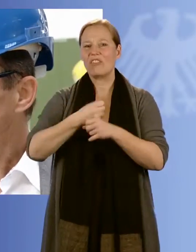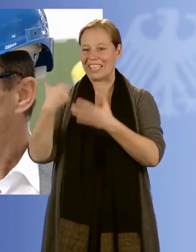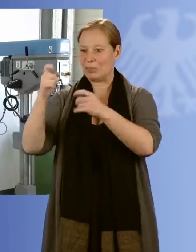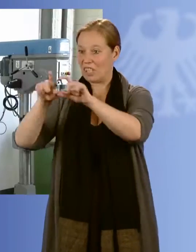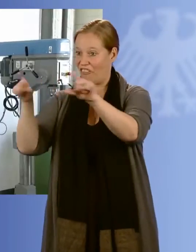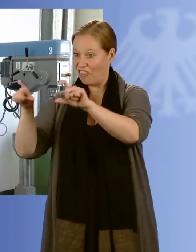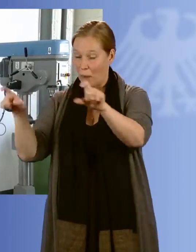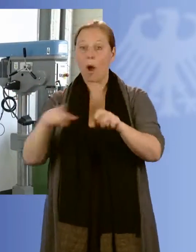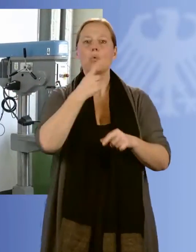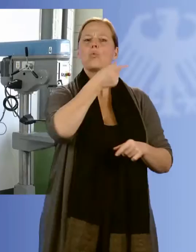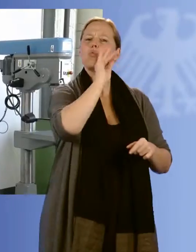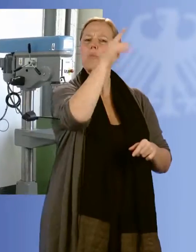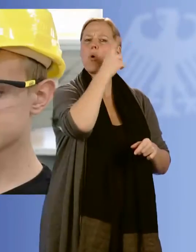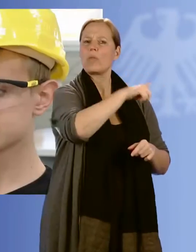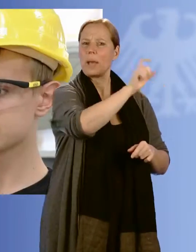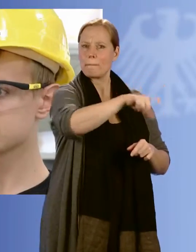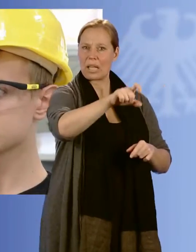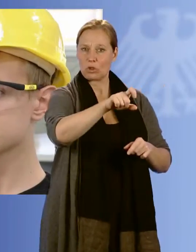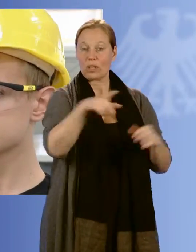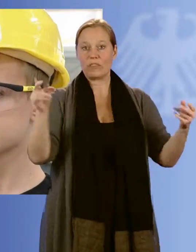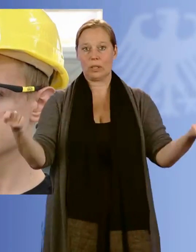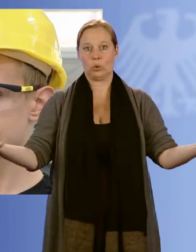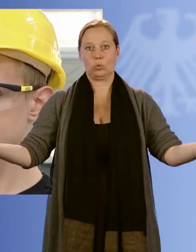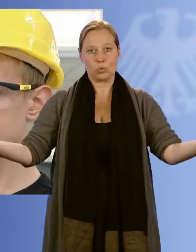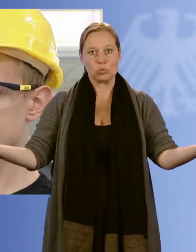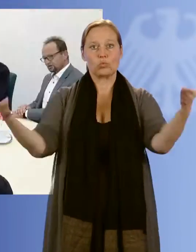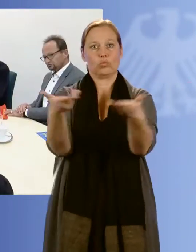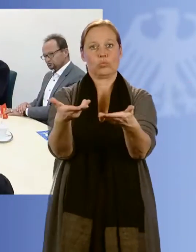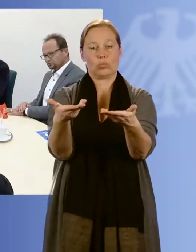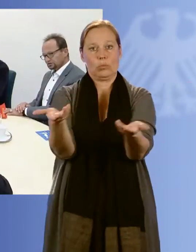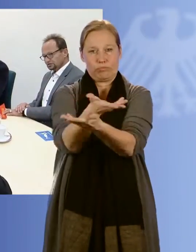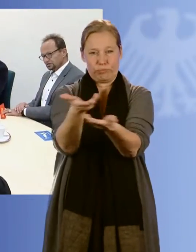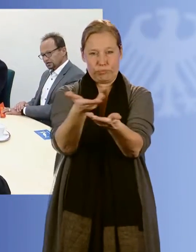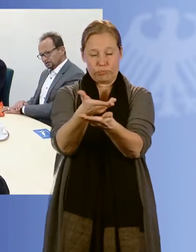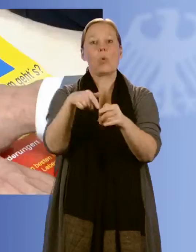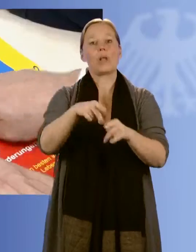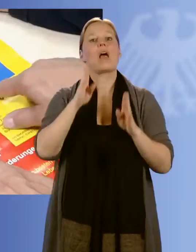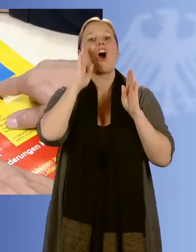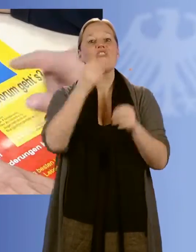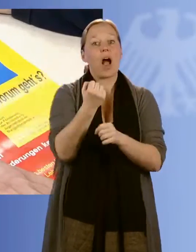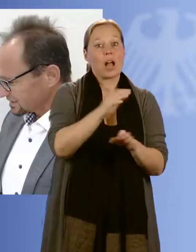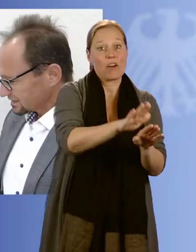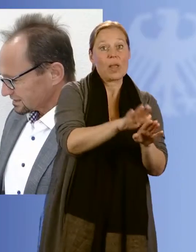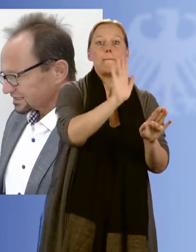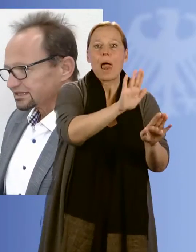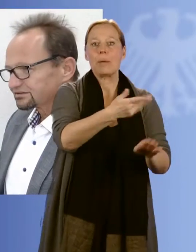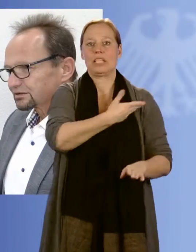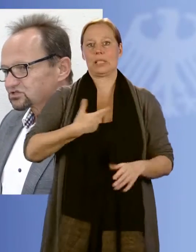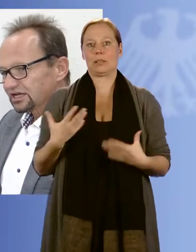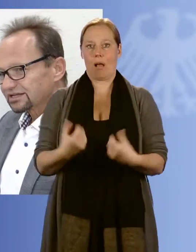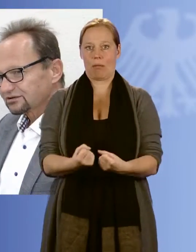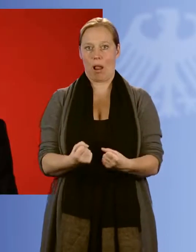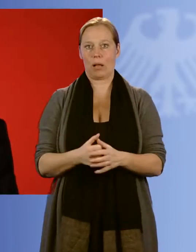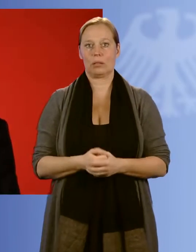und hunderte junge Menschen zusammengebracht, damit die Fachkräfte von morgen in ihrer Heimat eine berufliche Perspektive